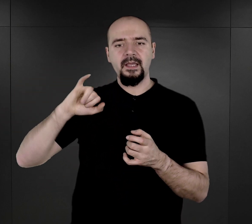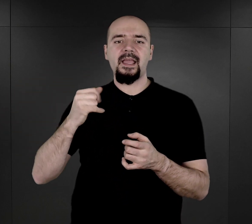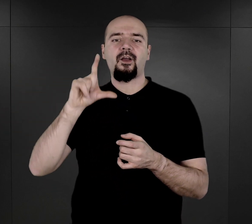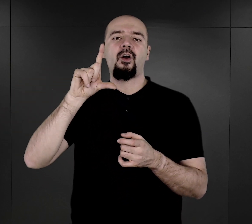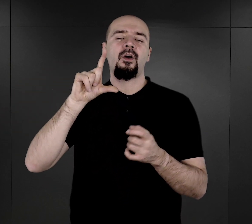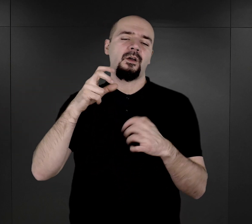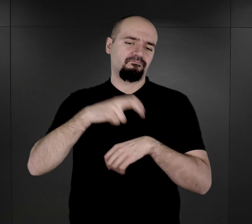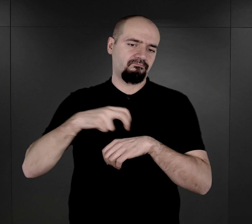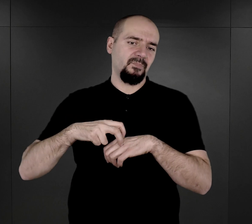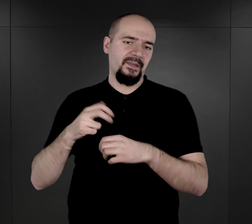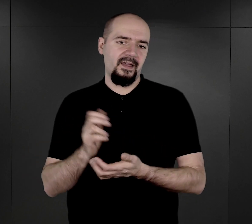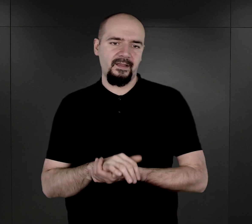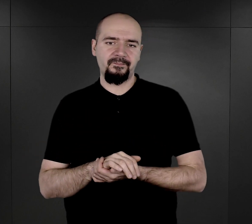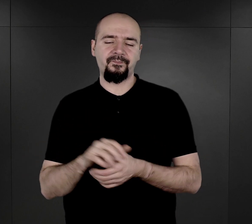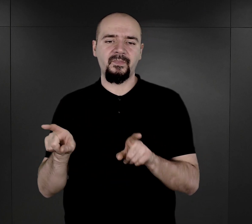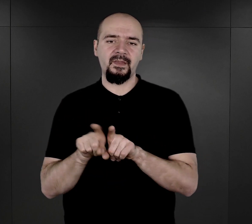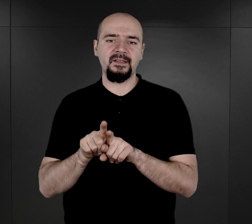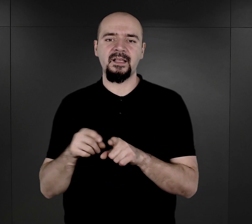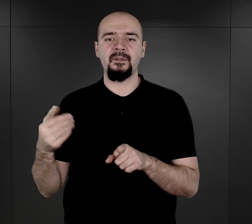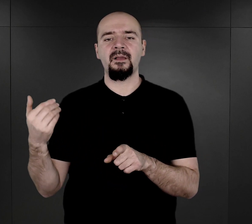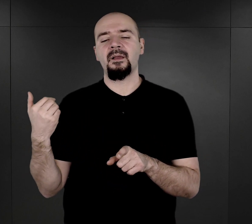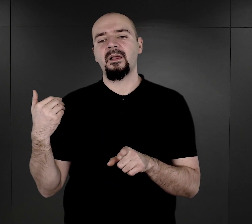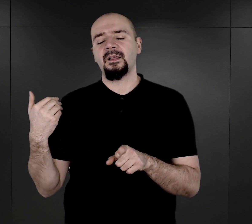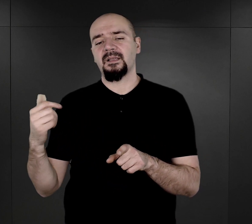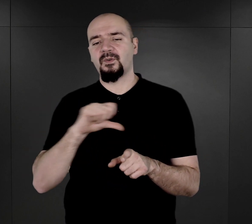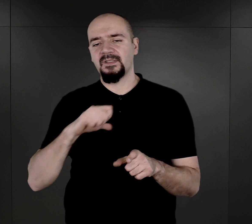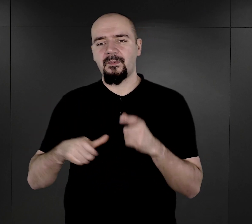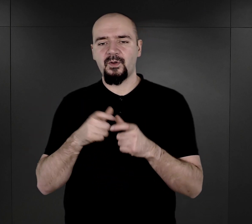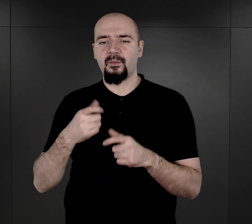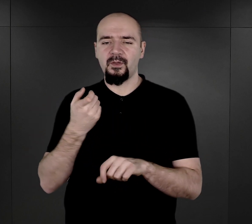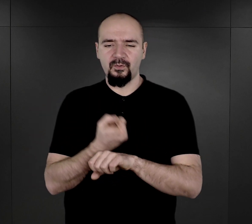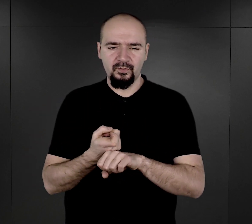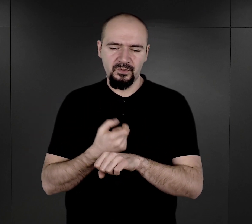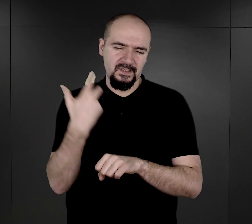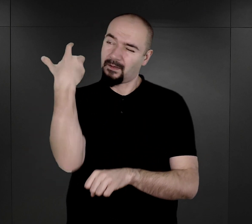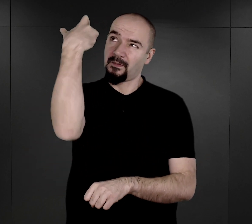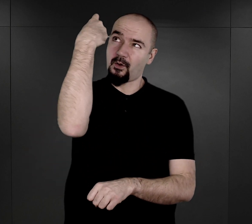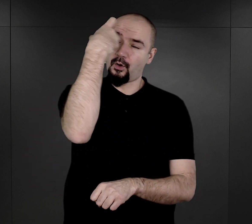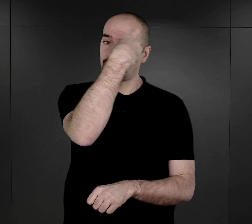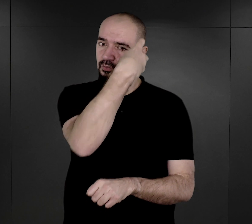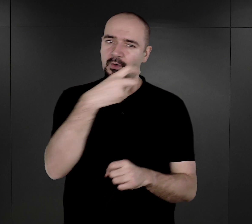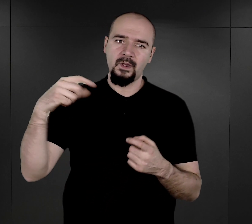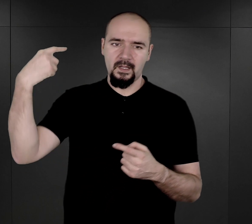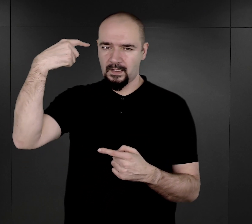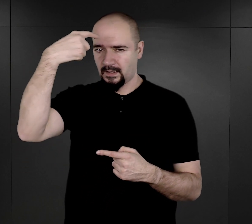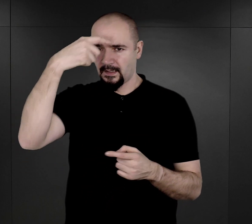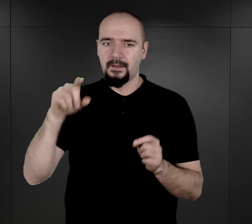preparaty. Również sam zakrapiał oczy wybranym osobom, niejako tym sposobem miał